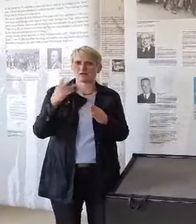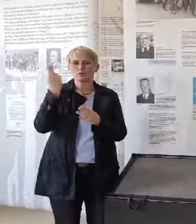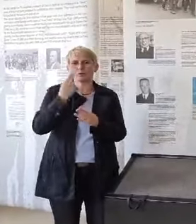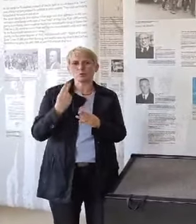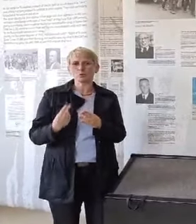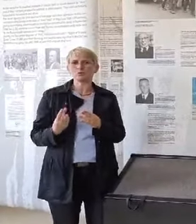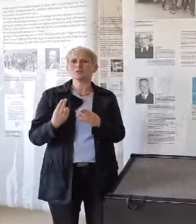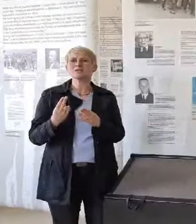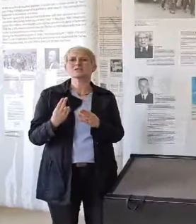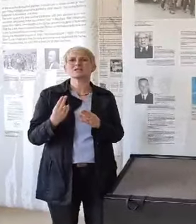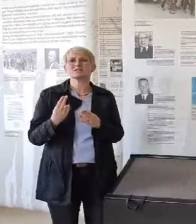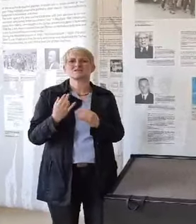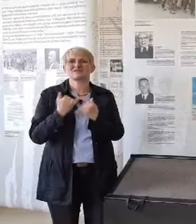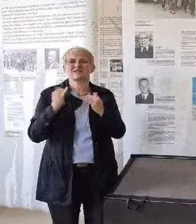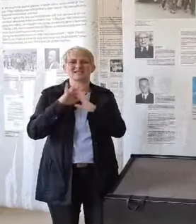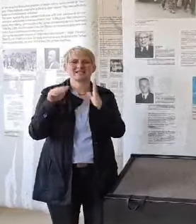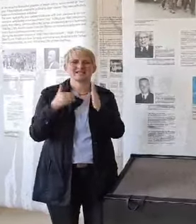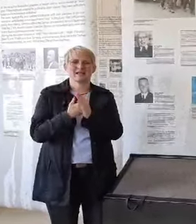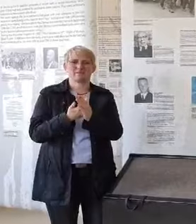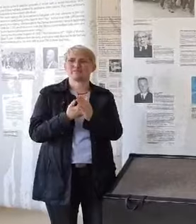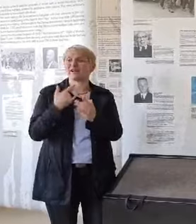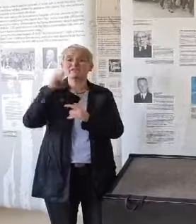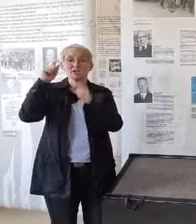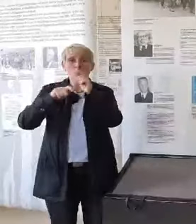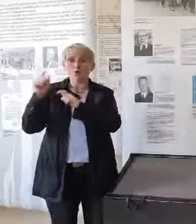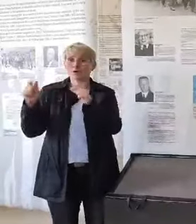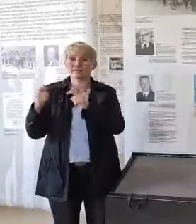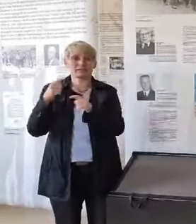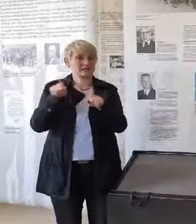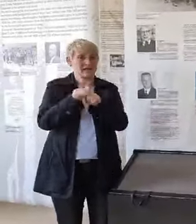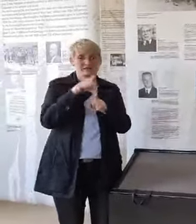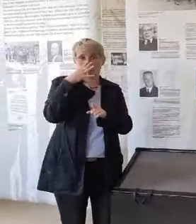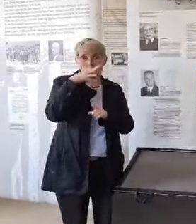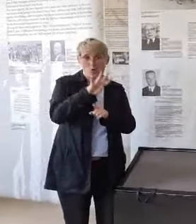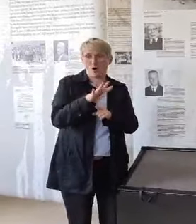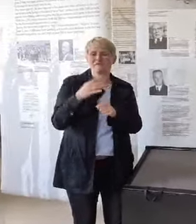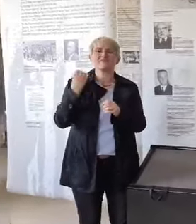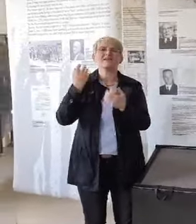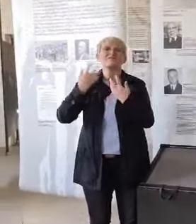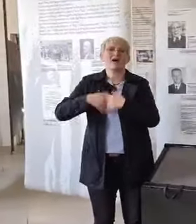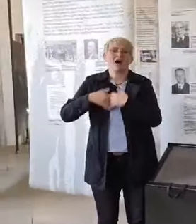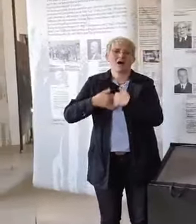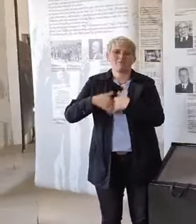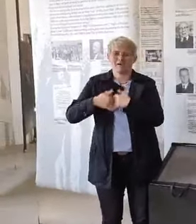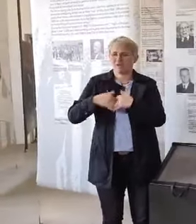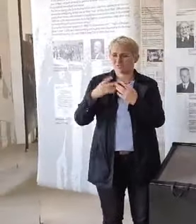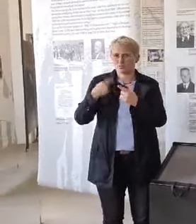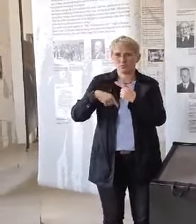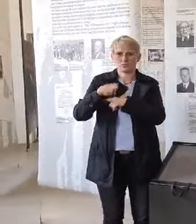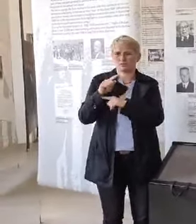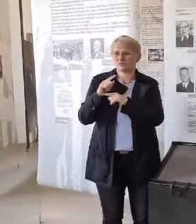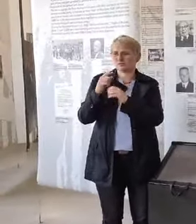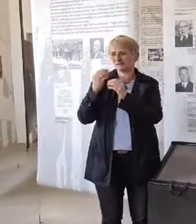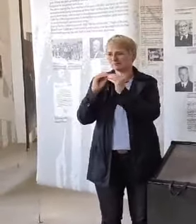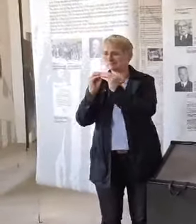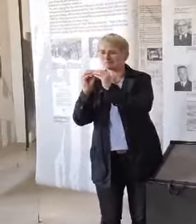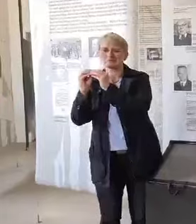Ludwig Bloch, Kunst als Ausdruck der Verarbeitung zu verwenden. Aber auch im Lager hat vielen Inhaftierten